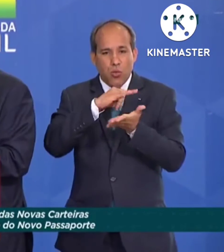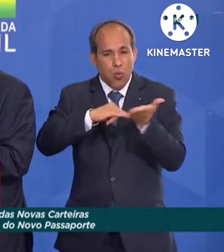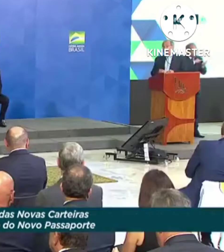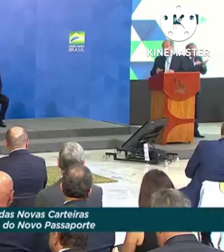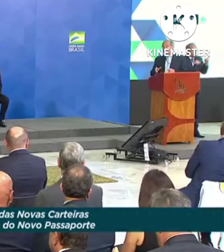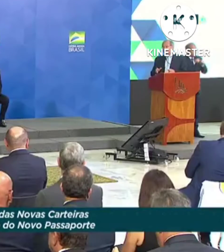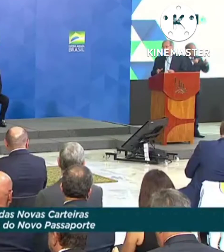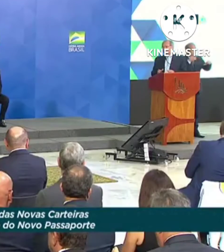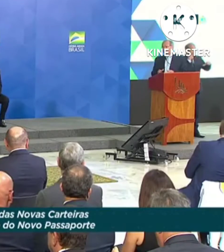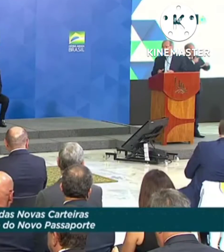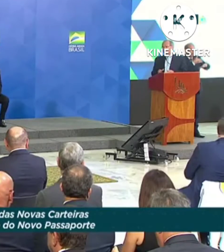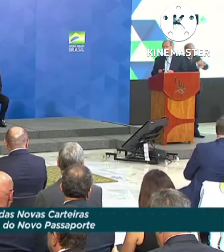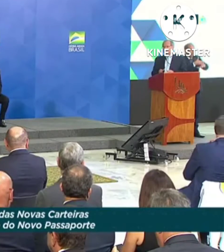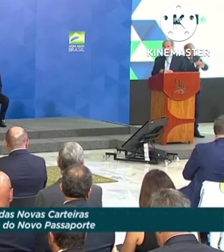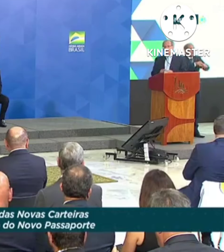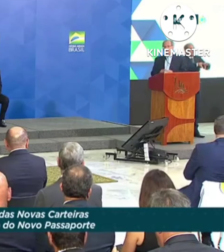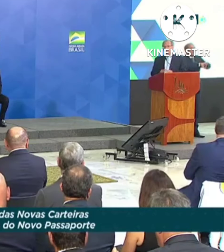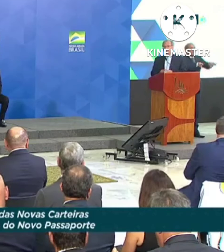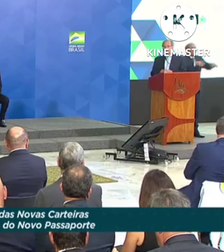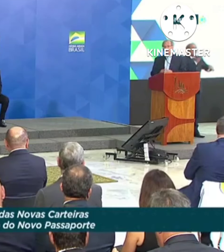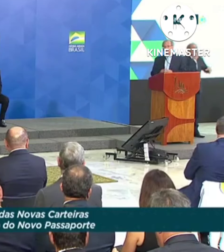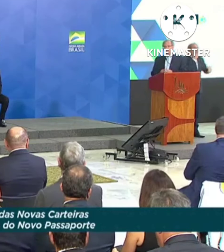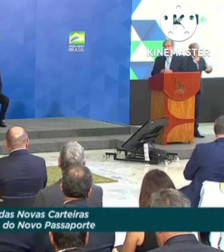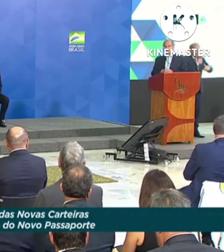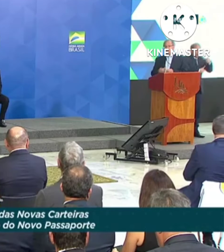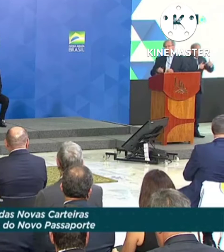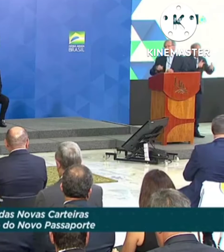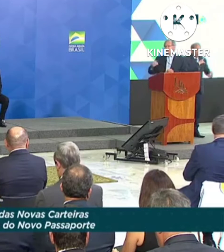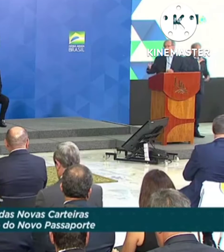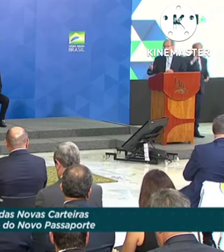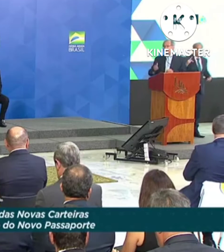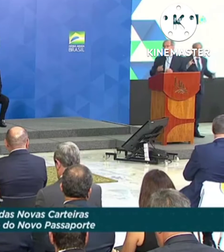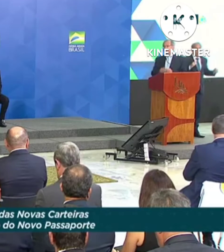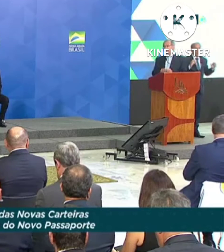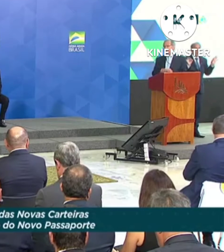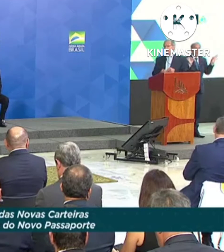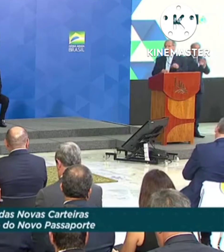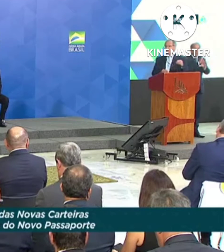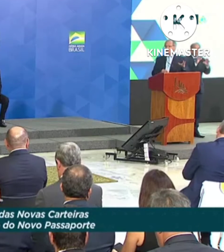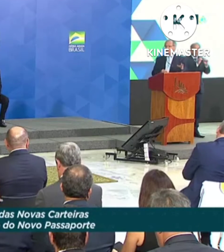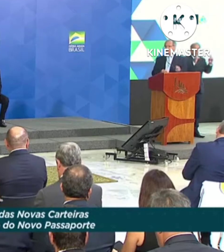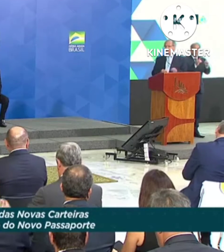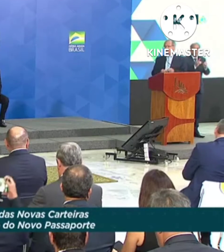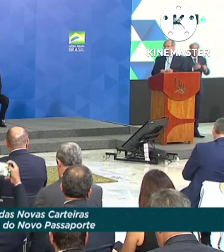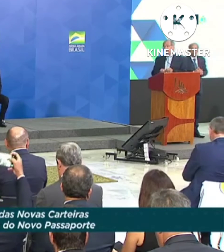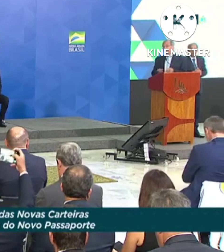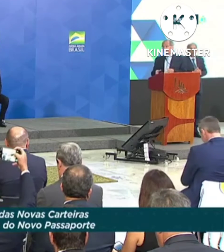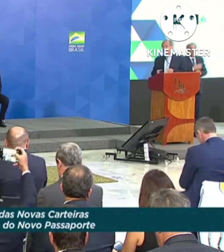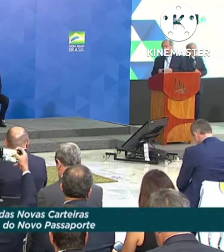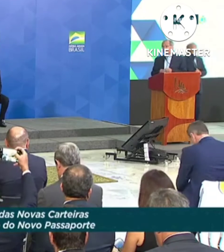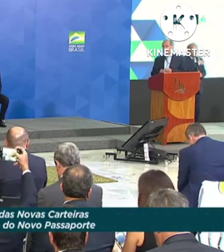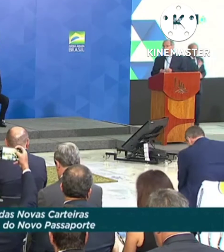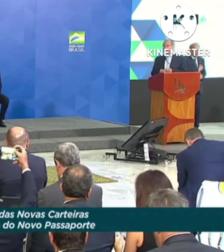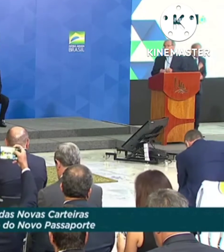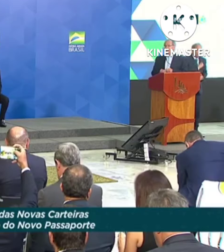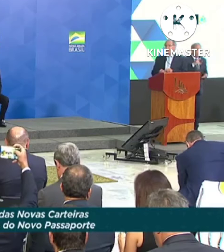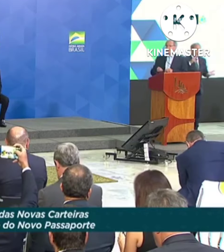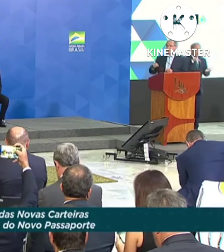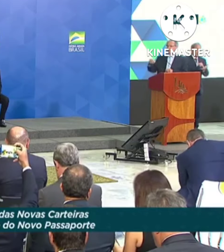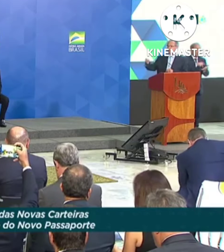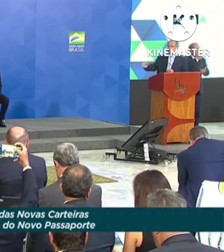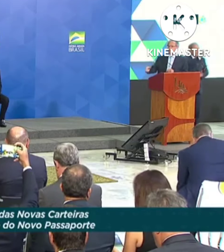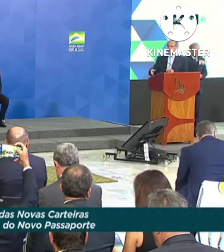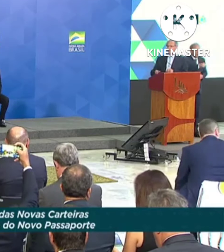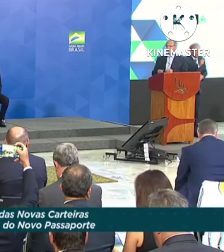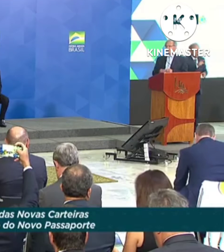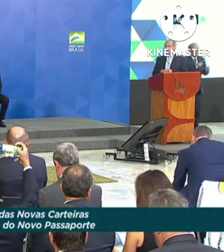a milhares de serviços públicos de uma forma inteiramente digital, desde fazer aposentadoria, sem a prova de vida física, até